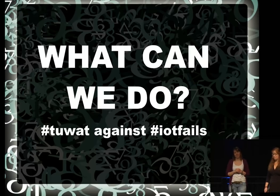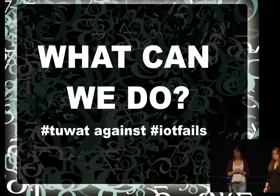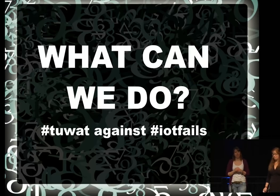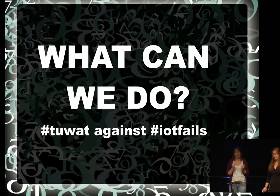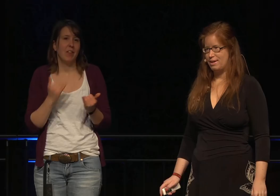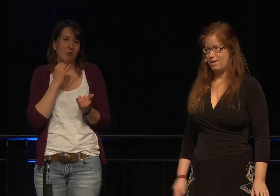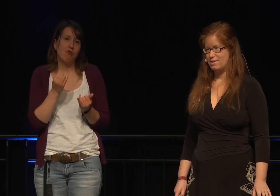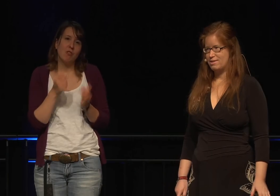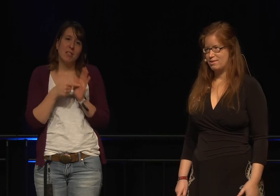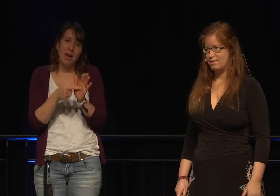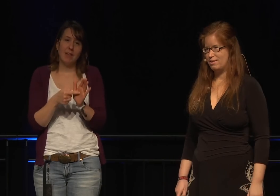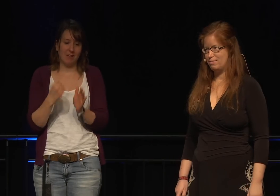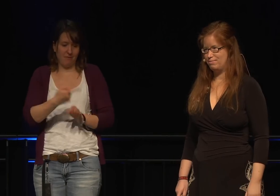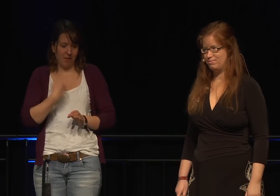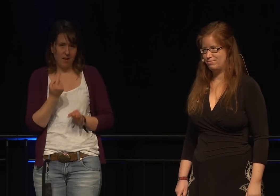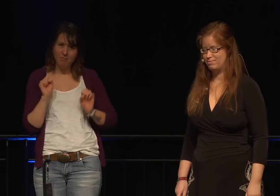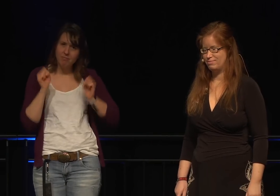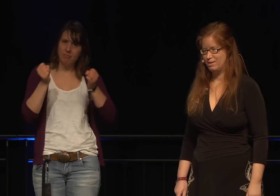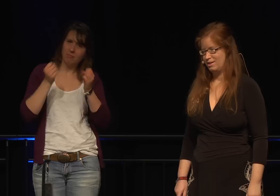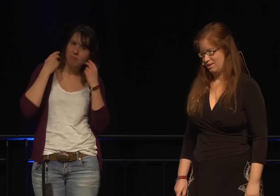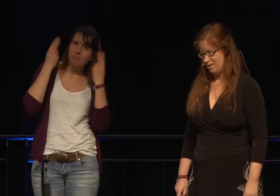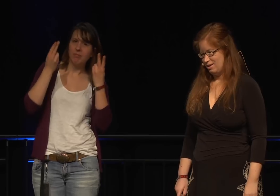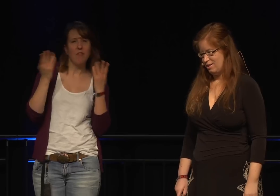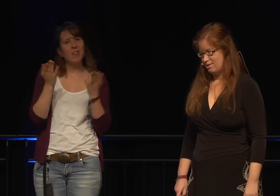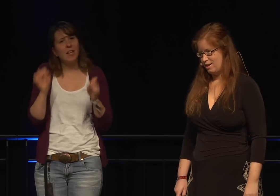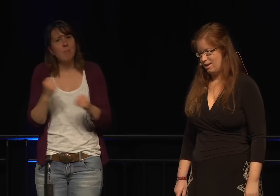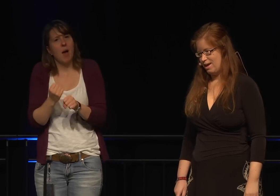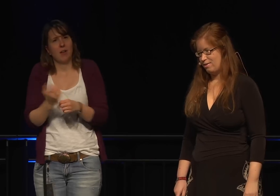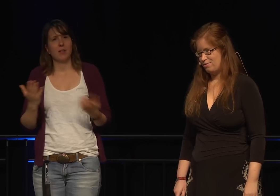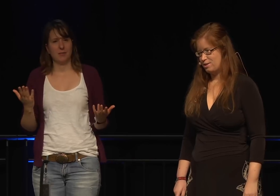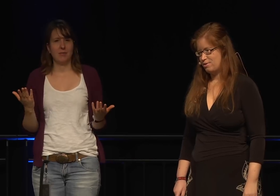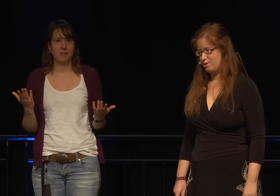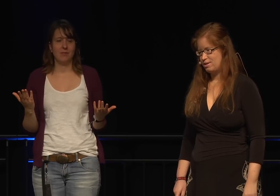Ja, was können wir dagegen tun? Was können wir überhaupt machen?